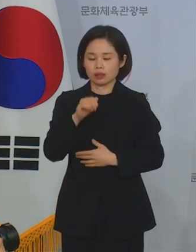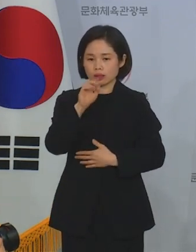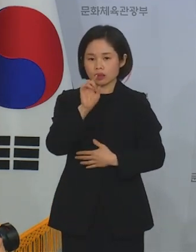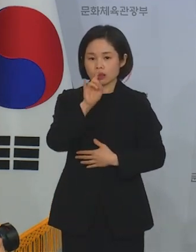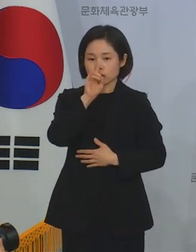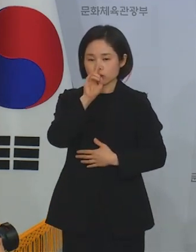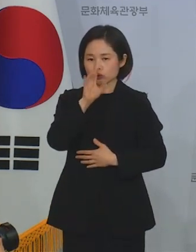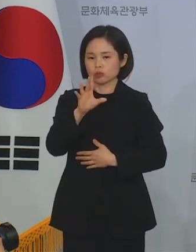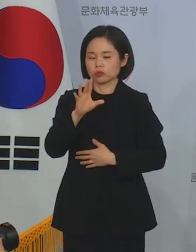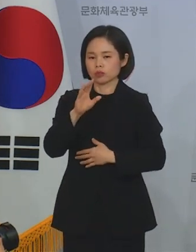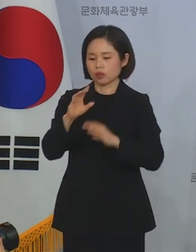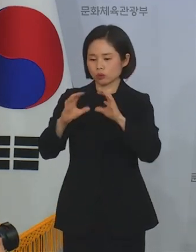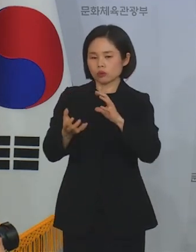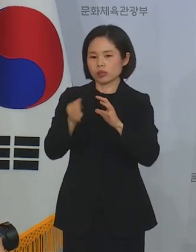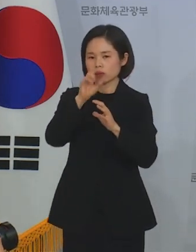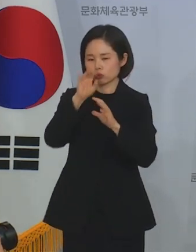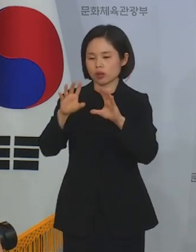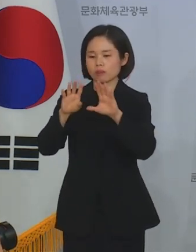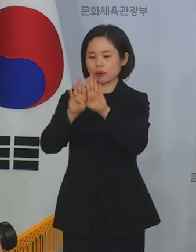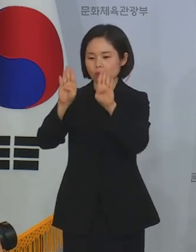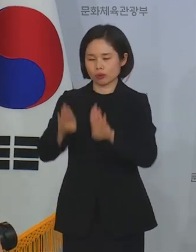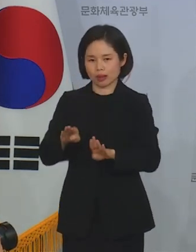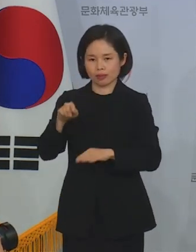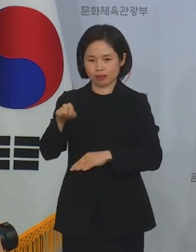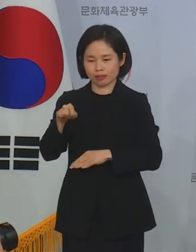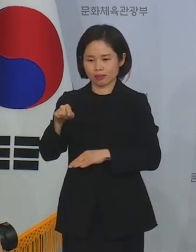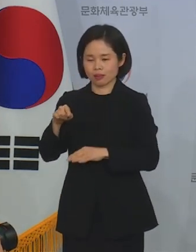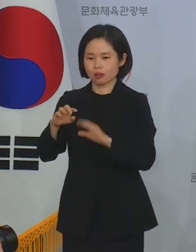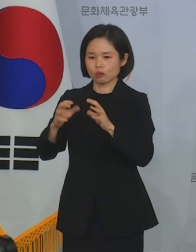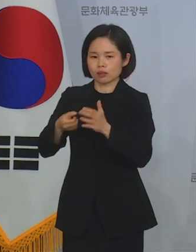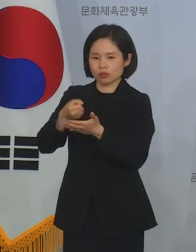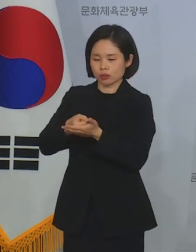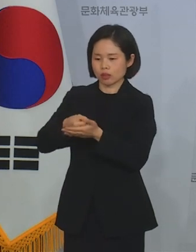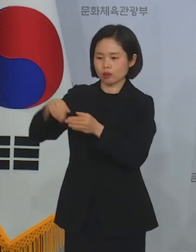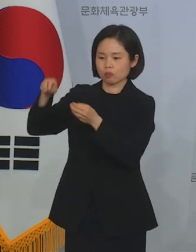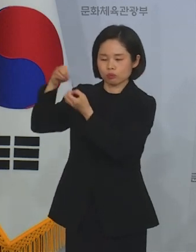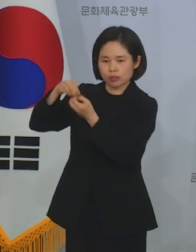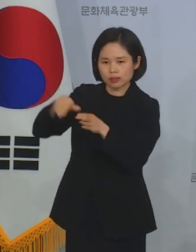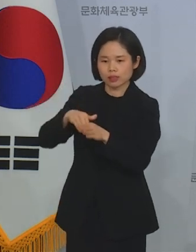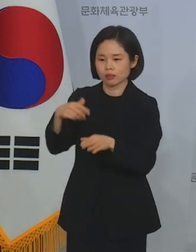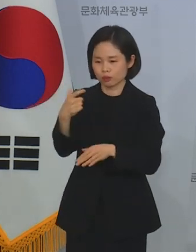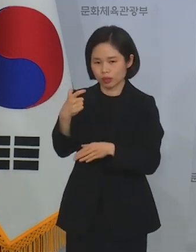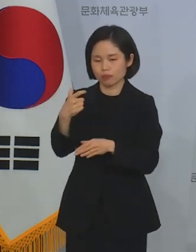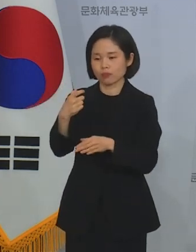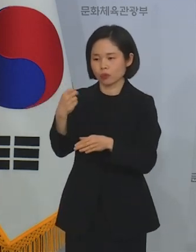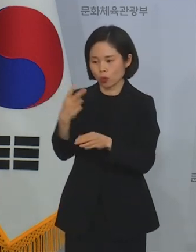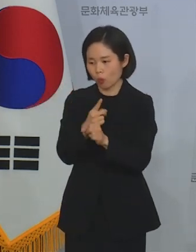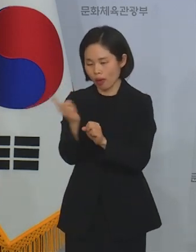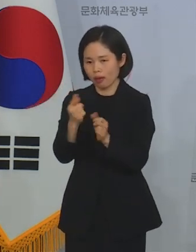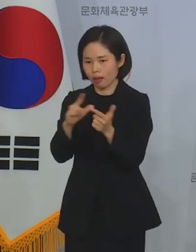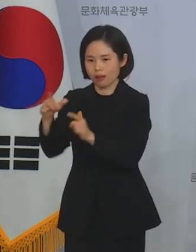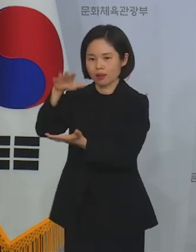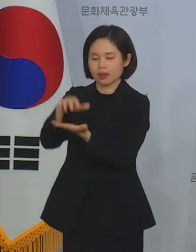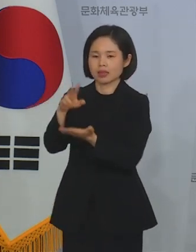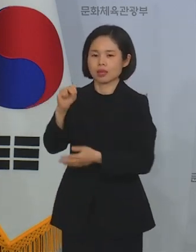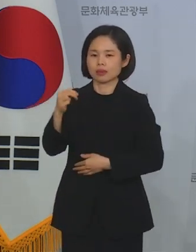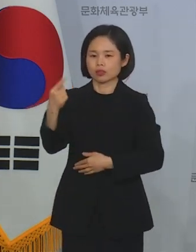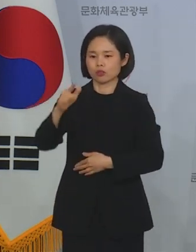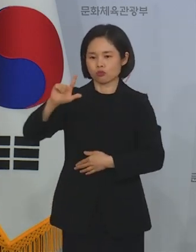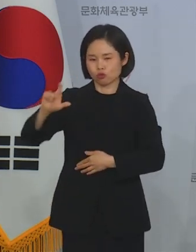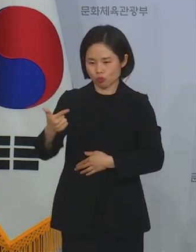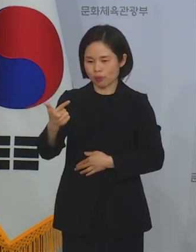소장품은 국립중앙박물관에 국가지정문화재 60건을 포함한 2만 1,600여 점이